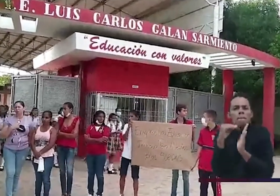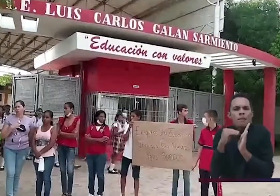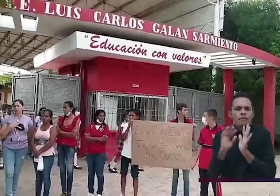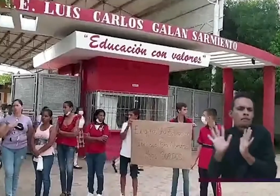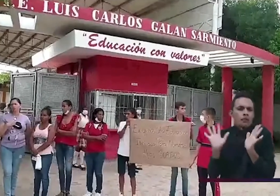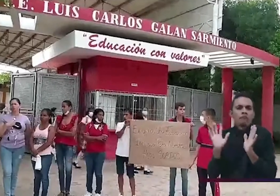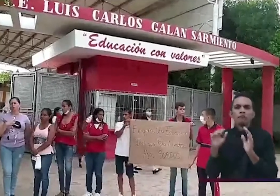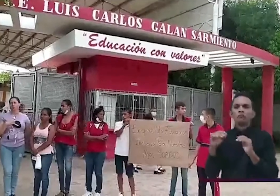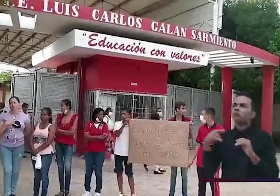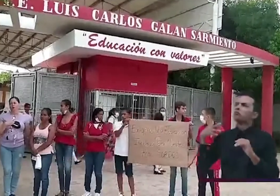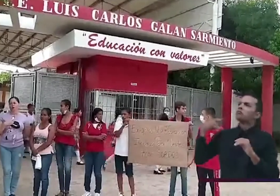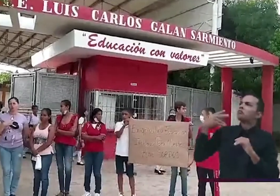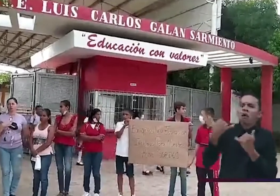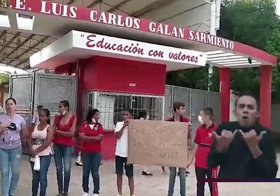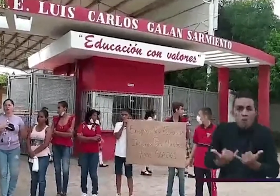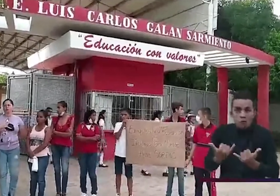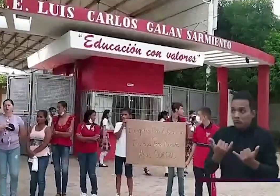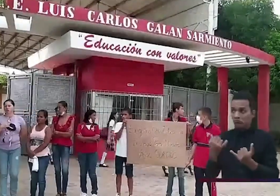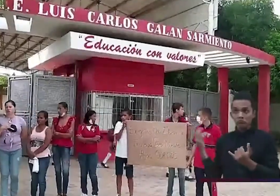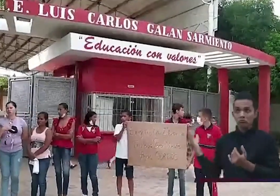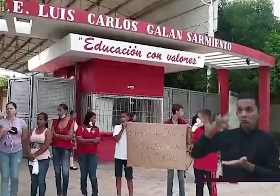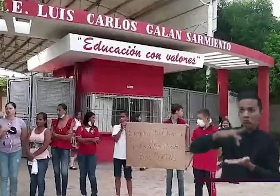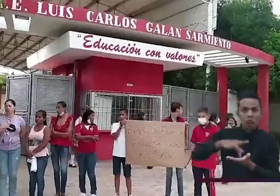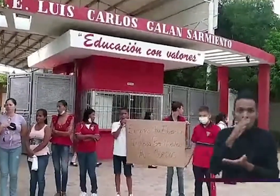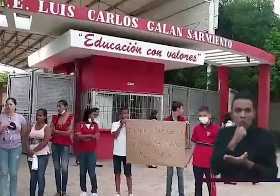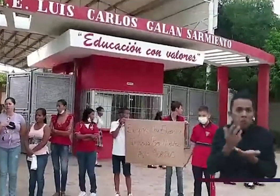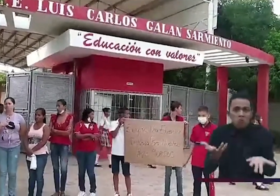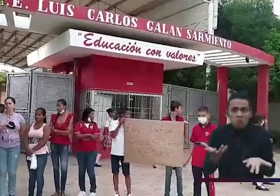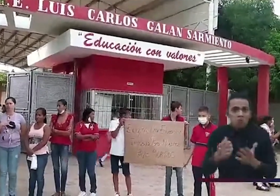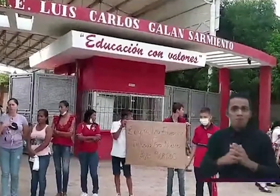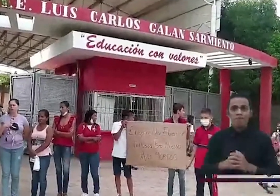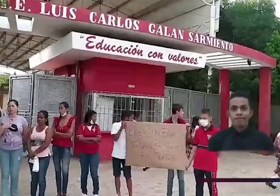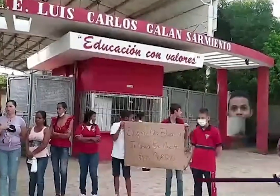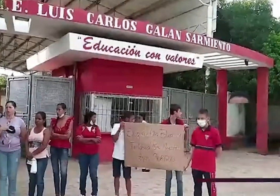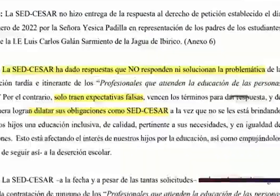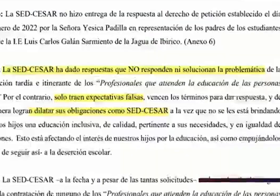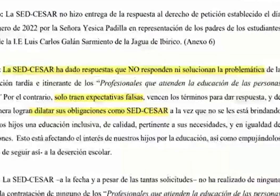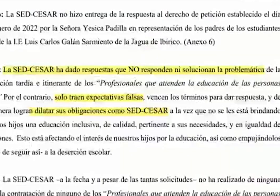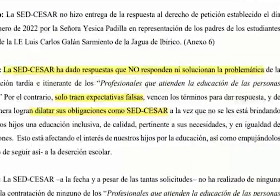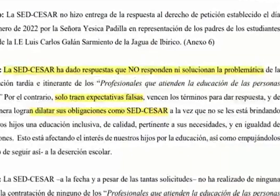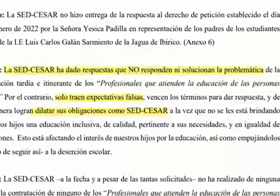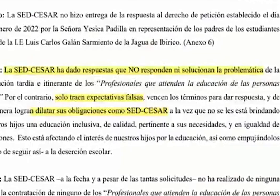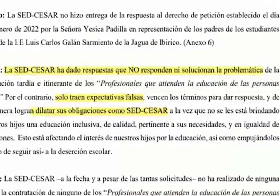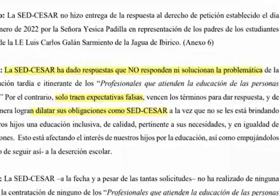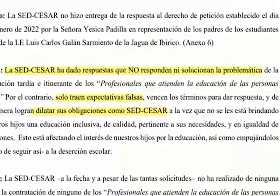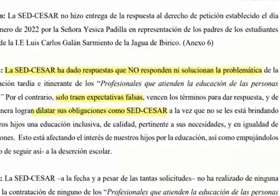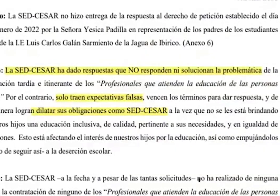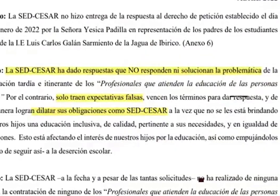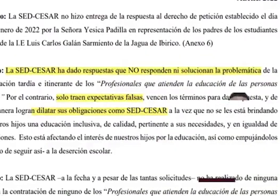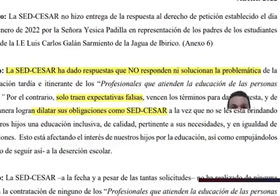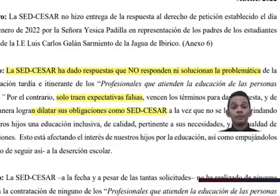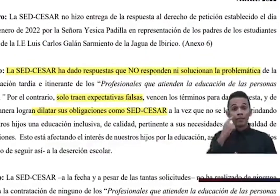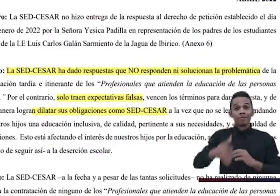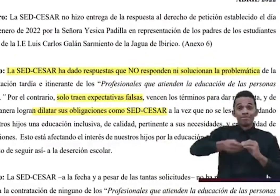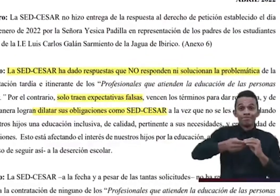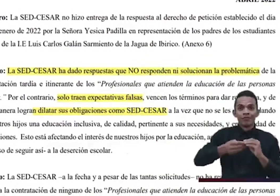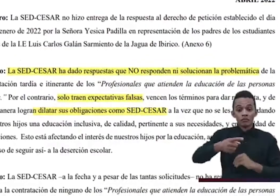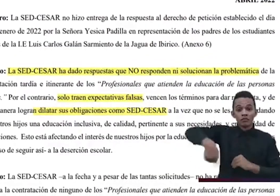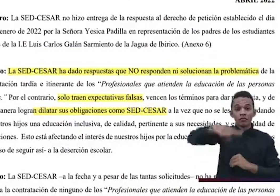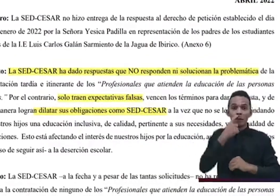todavía profesores para los estudiantes con discapacidad auditiva además consideran que la Secretaría de Educación no